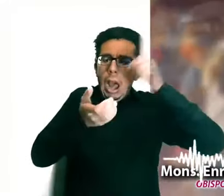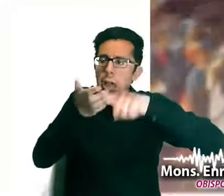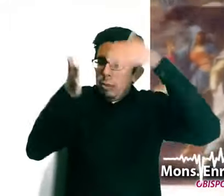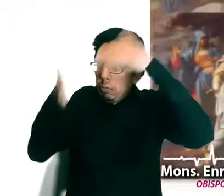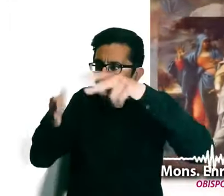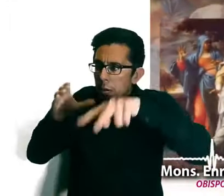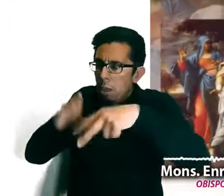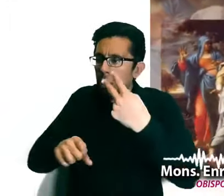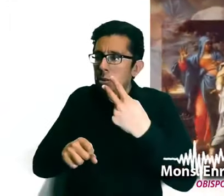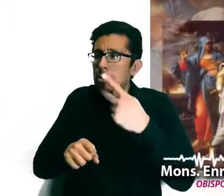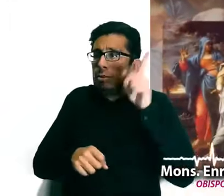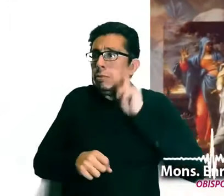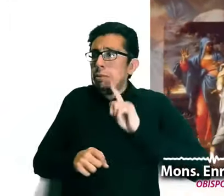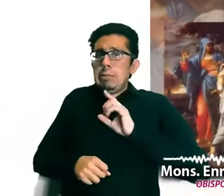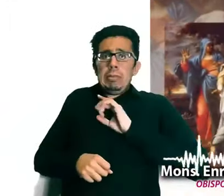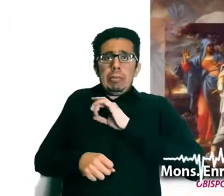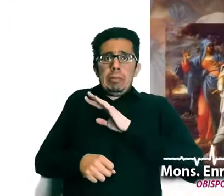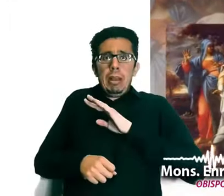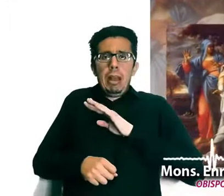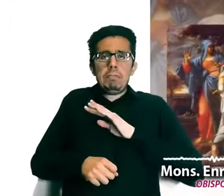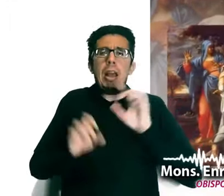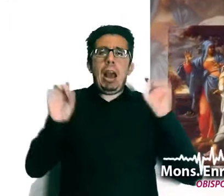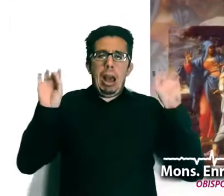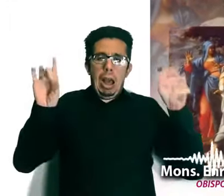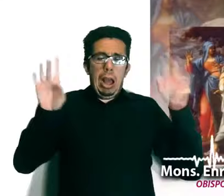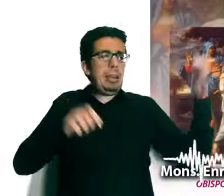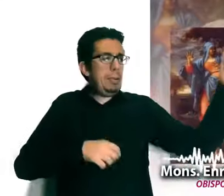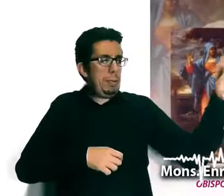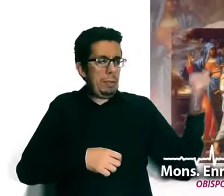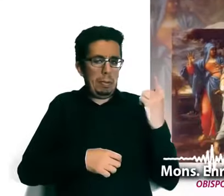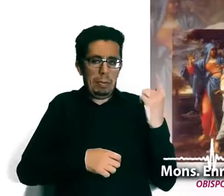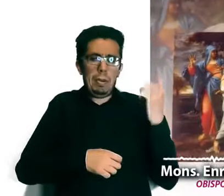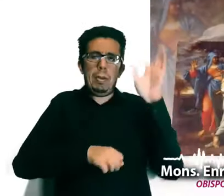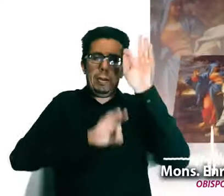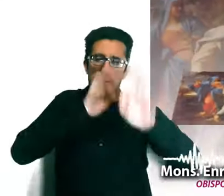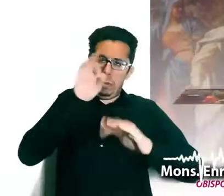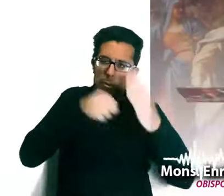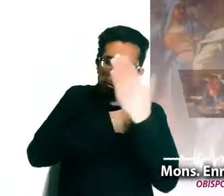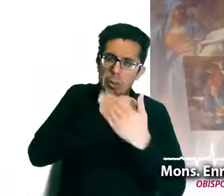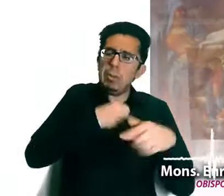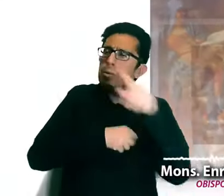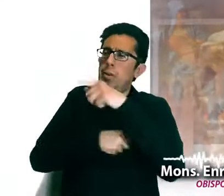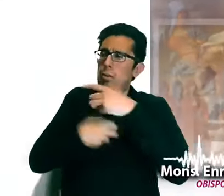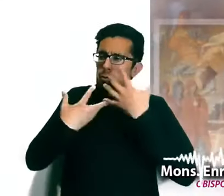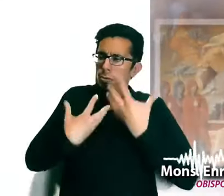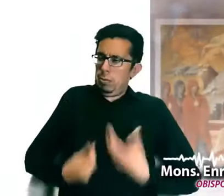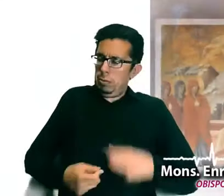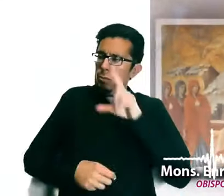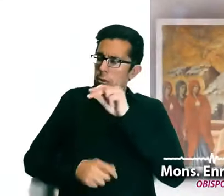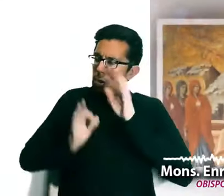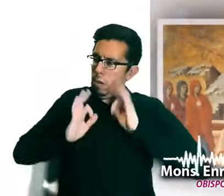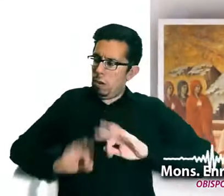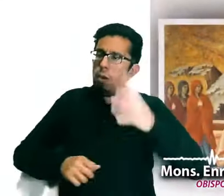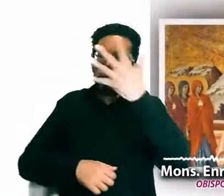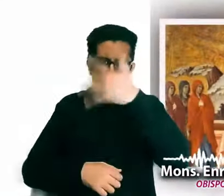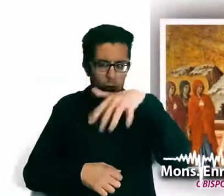miedo un ángel les conforta y les consuela. No se espanten. Buscan a Jesús de Nazaret, el que